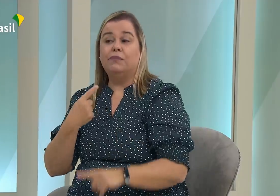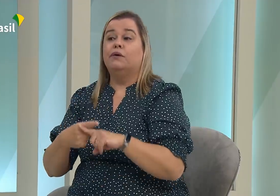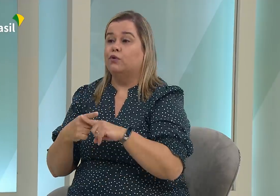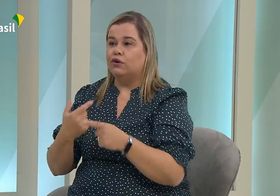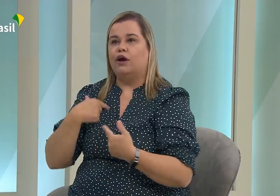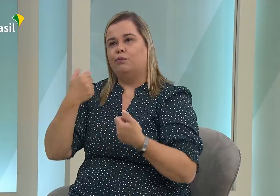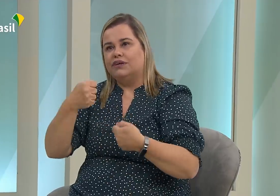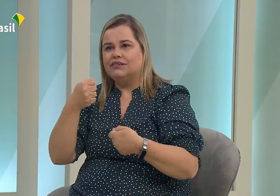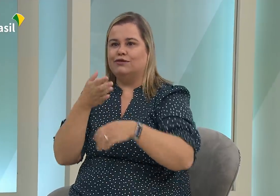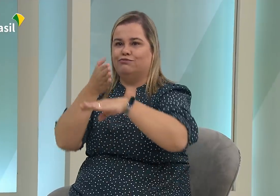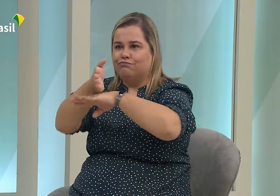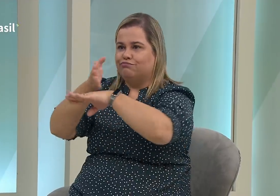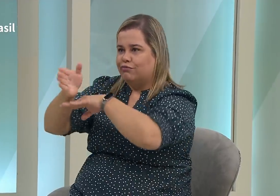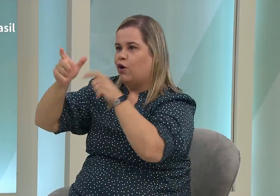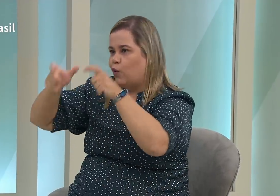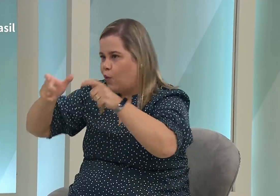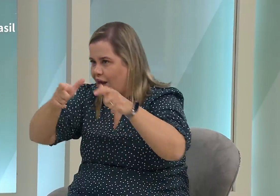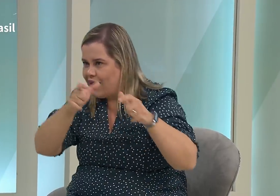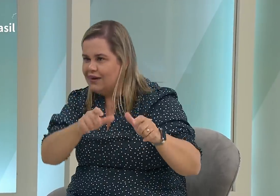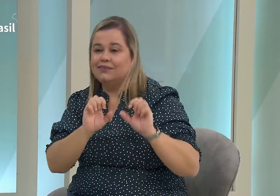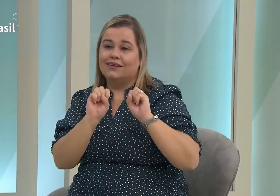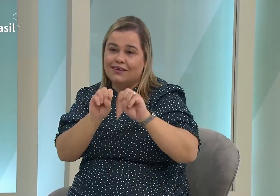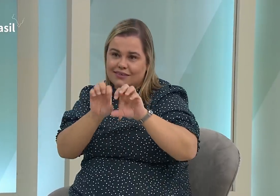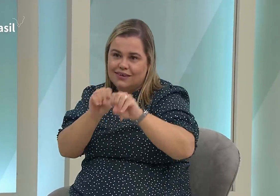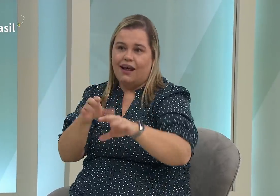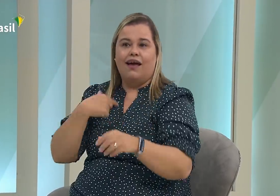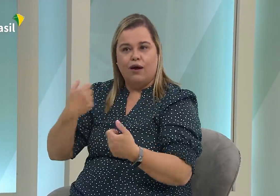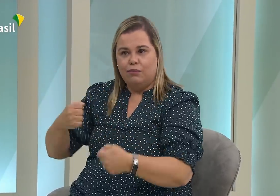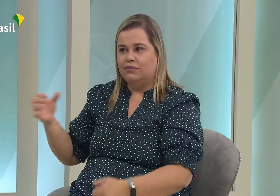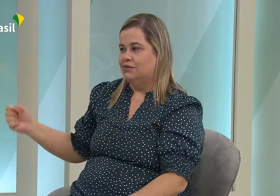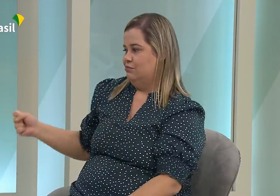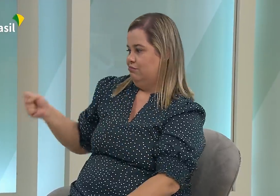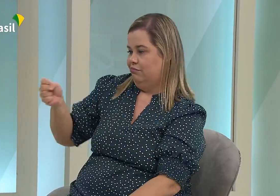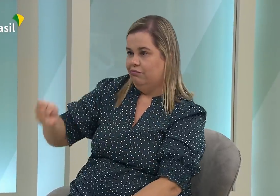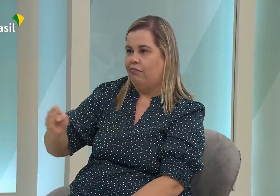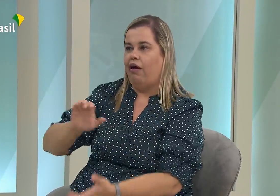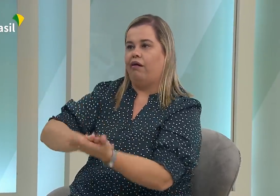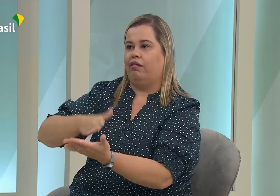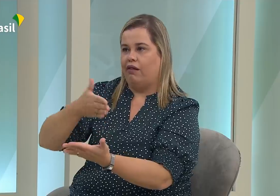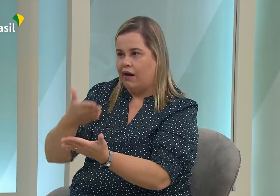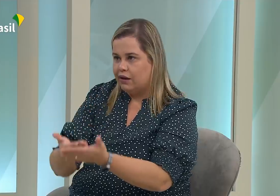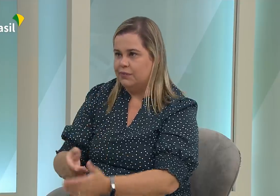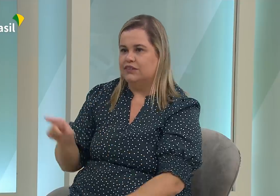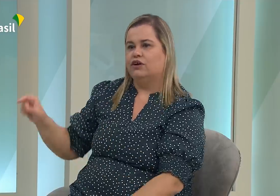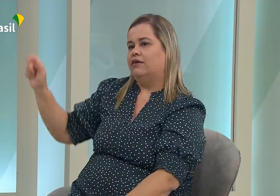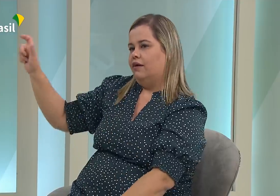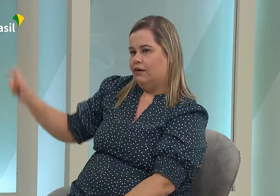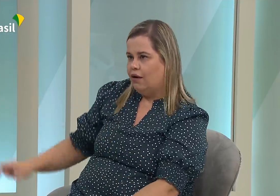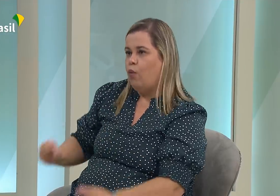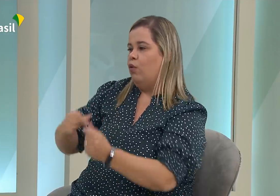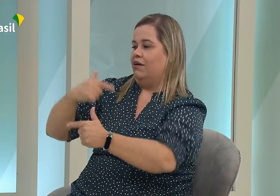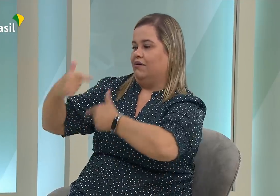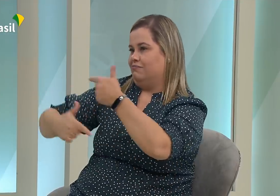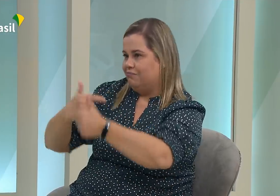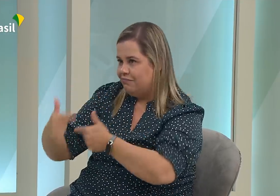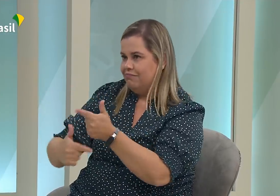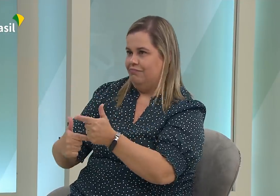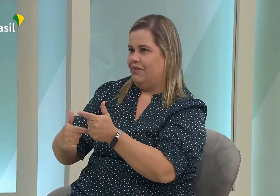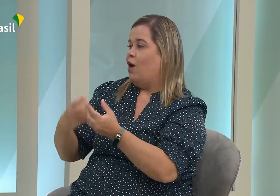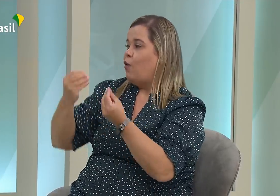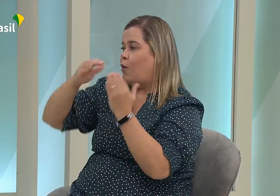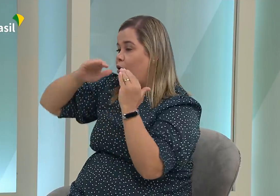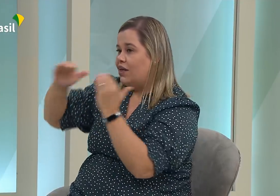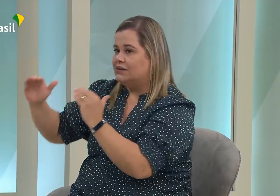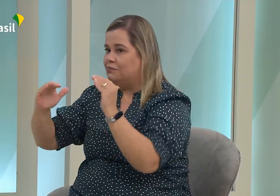escalão de um governo. E isso é muito importante, é um grande desafio para mim também. E trabalhando dessa maneira, eu sempre estou com